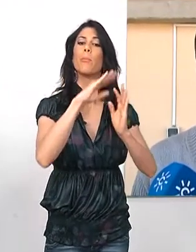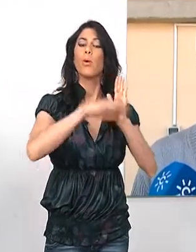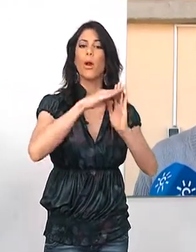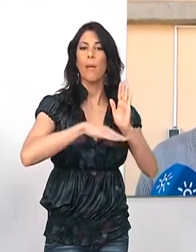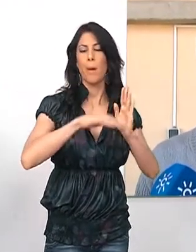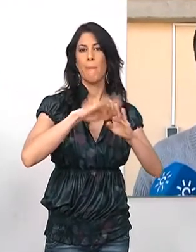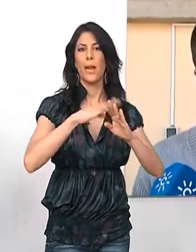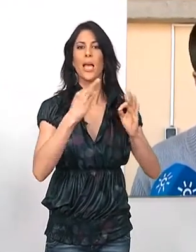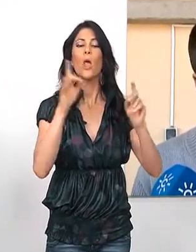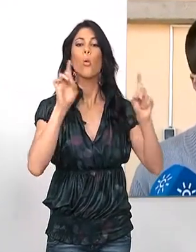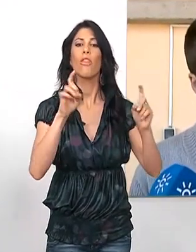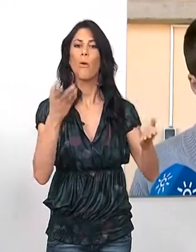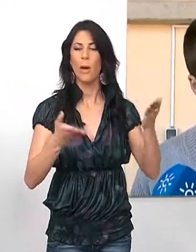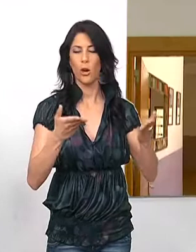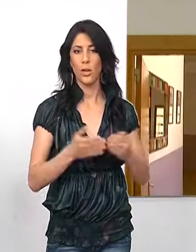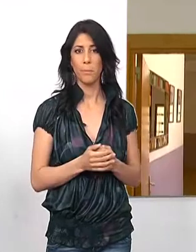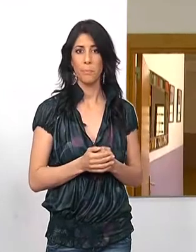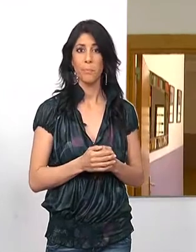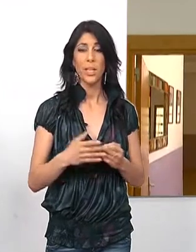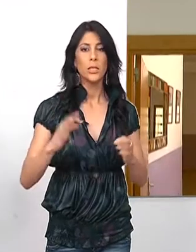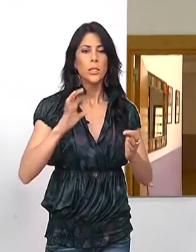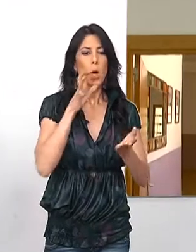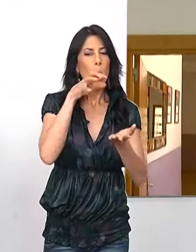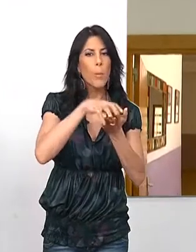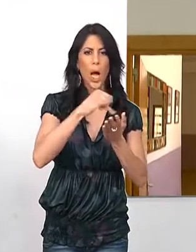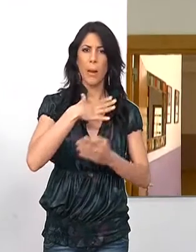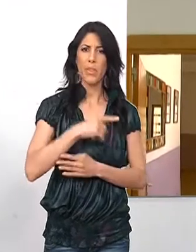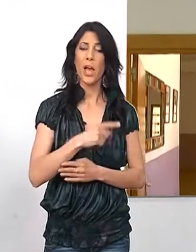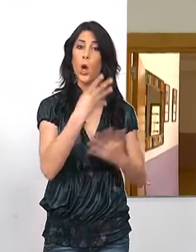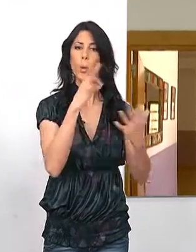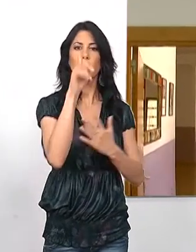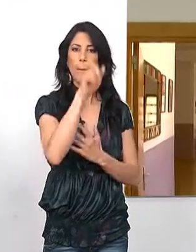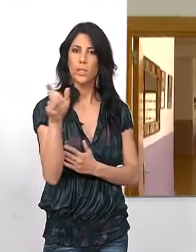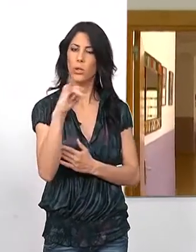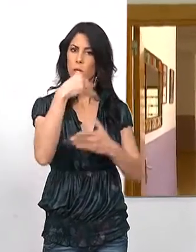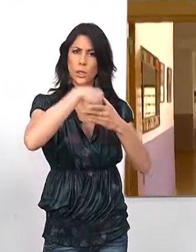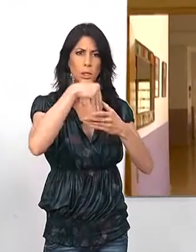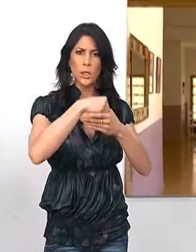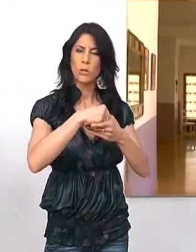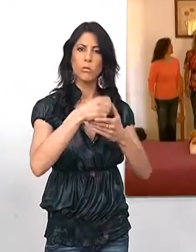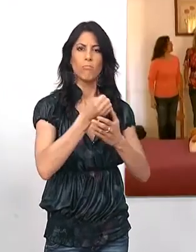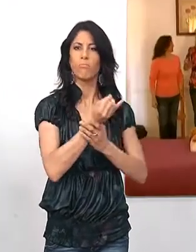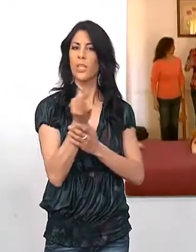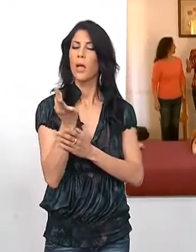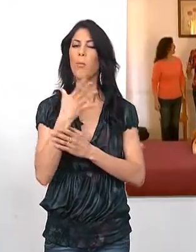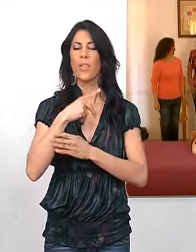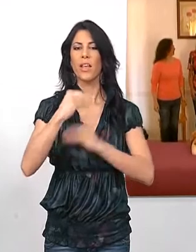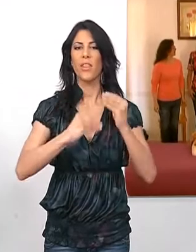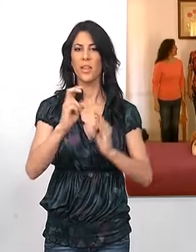de educación en valores. El complejo que consta de una capacidad para 90 personas está equipado para un gran número de actividades.